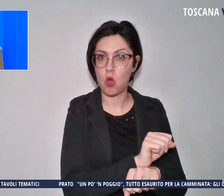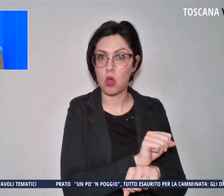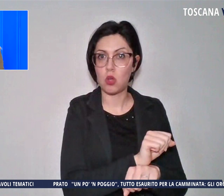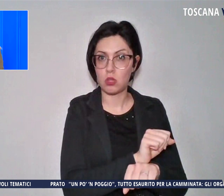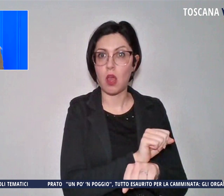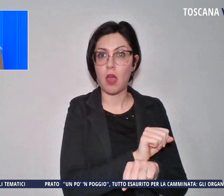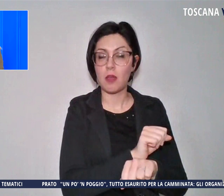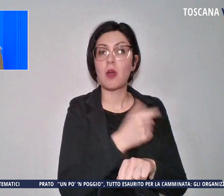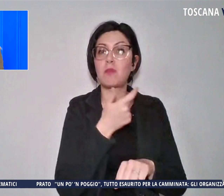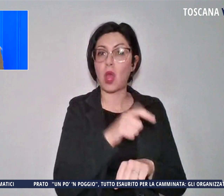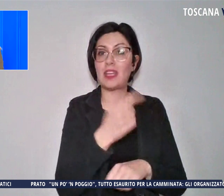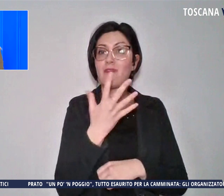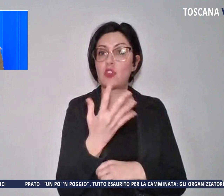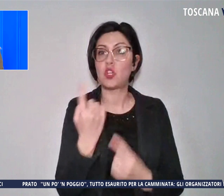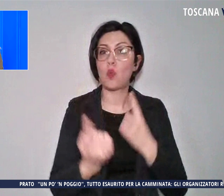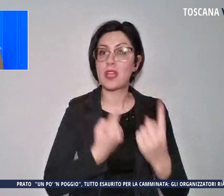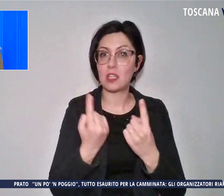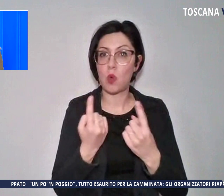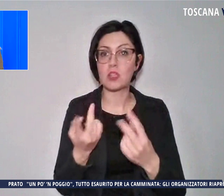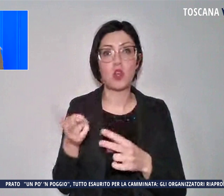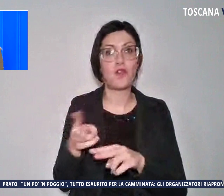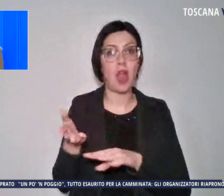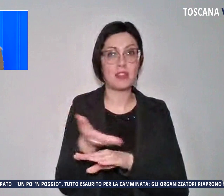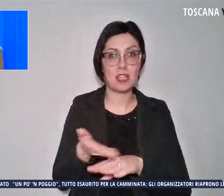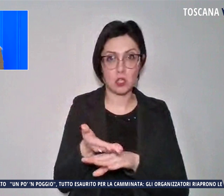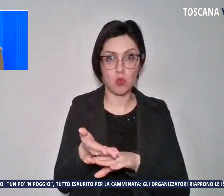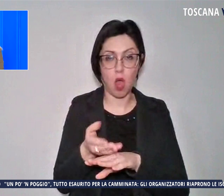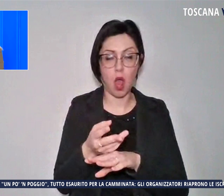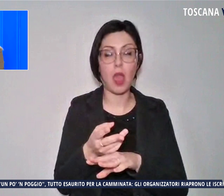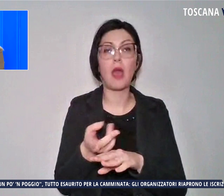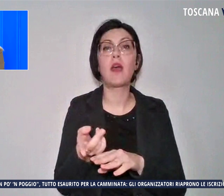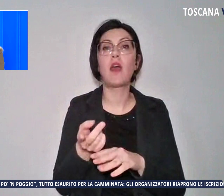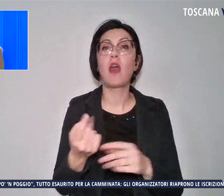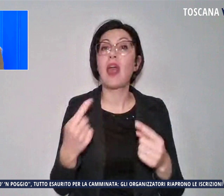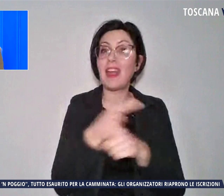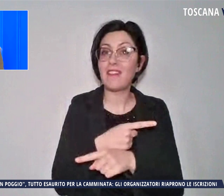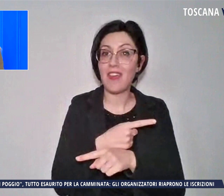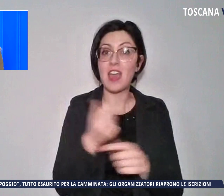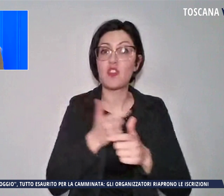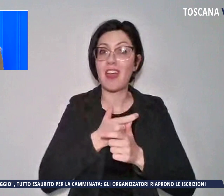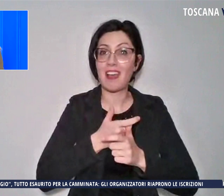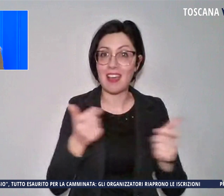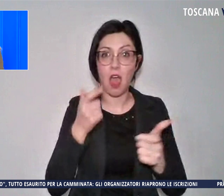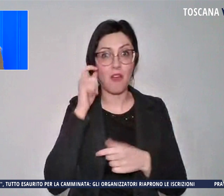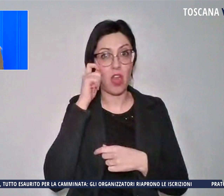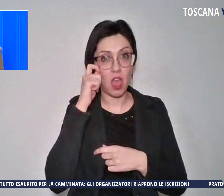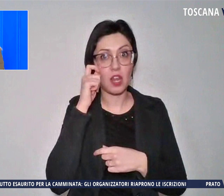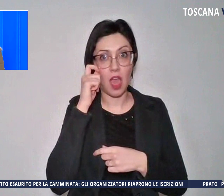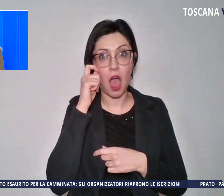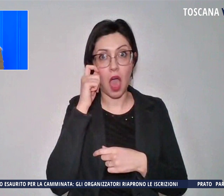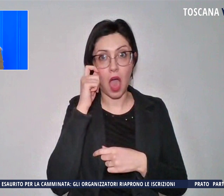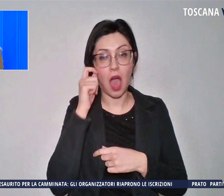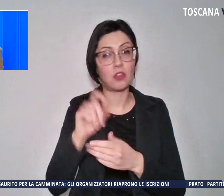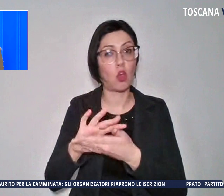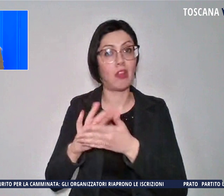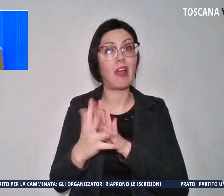episodi di violenza sessuale ma era stato assolto dal più grave reato di riduzione